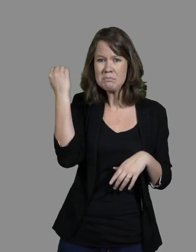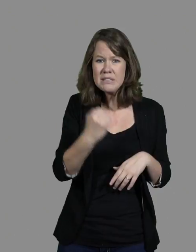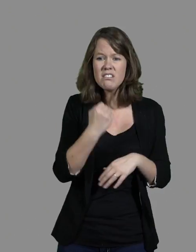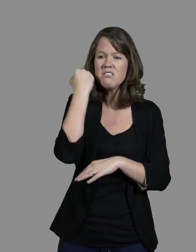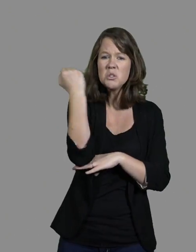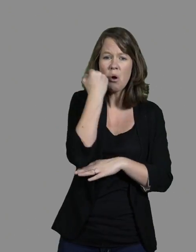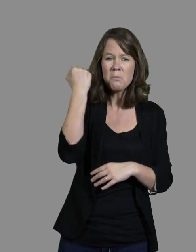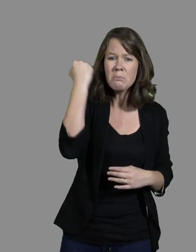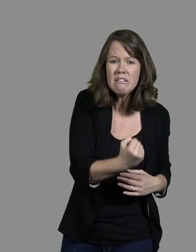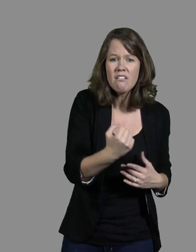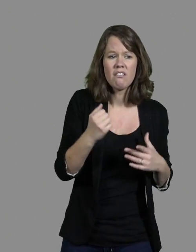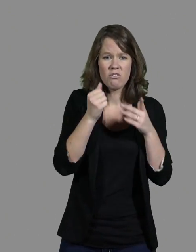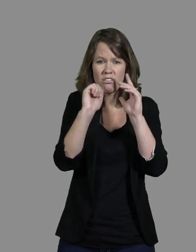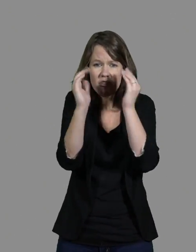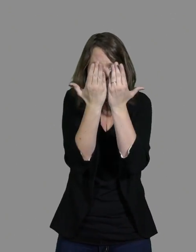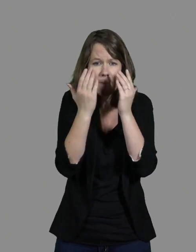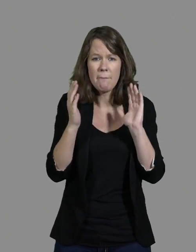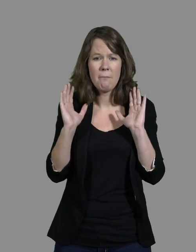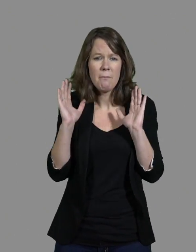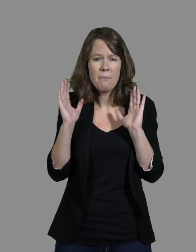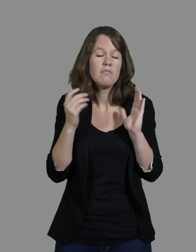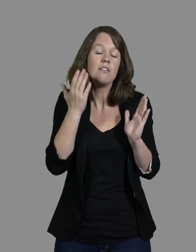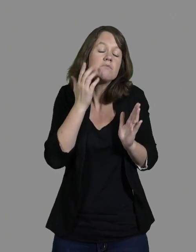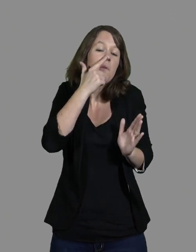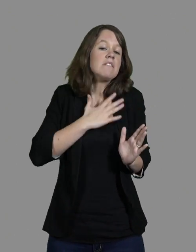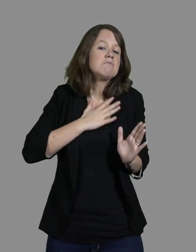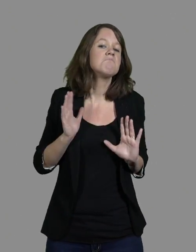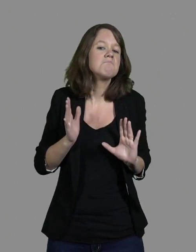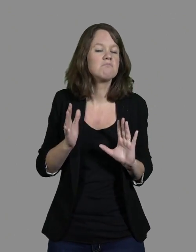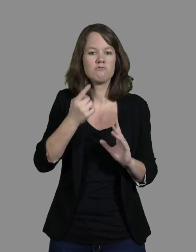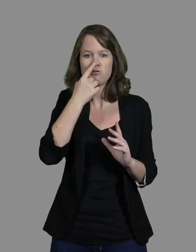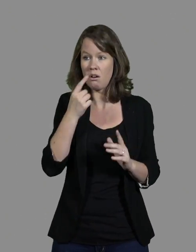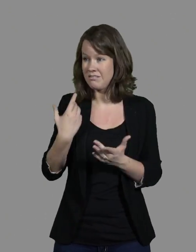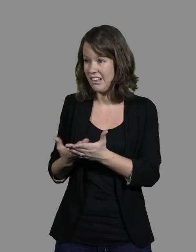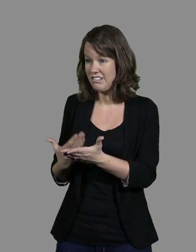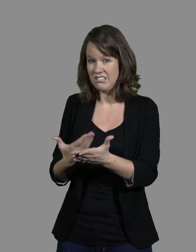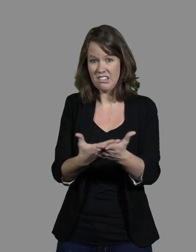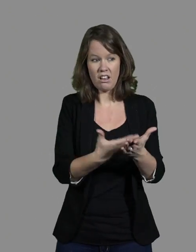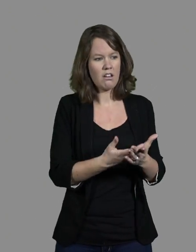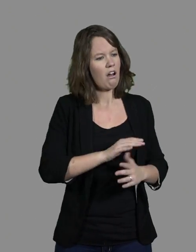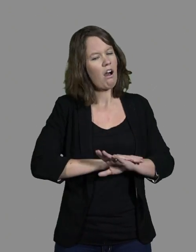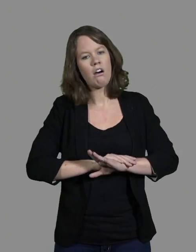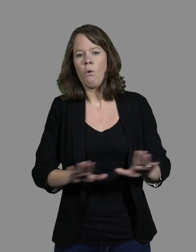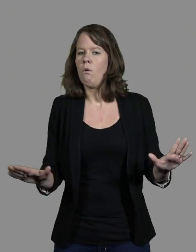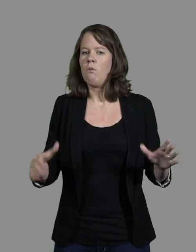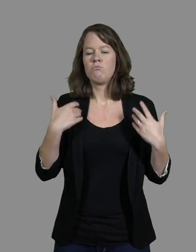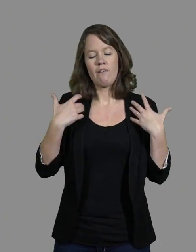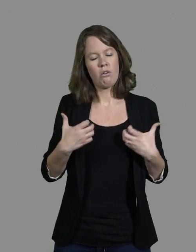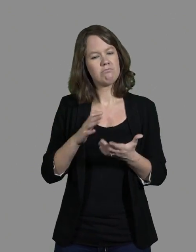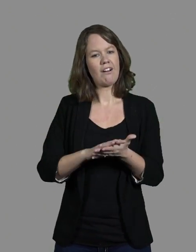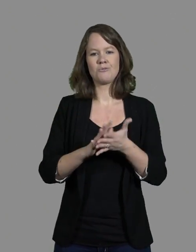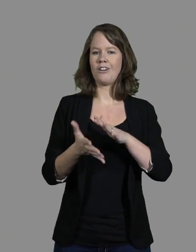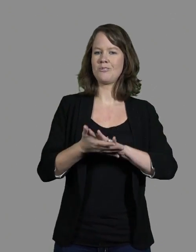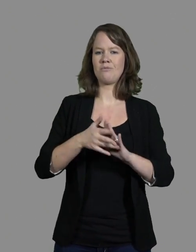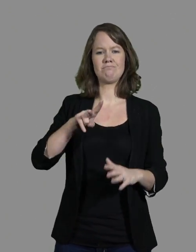Après, c'est ce que moi, je pense. Et moi, je me suis dit, OK, dans mon association, j'ai envie d'y retrouver des gens